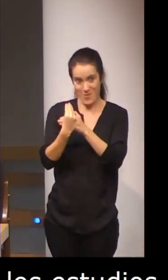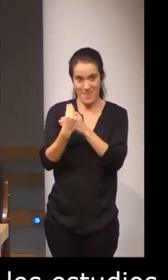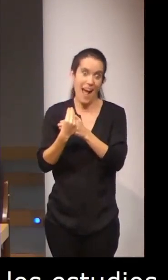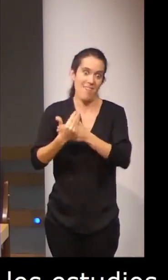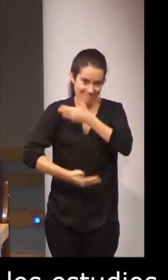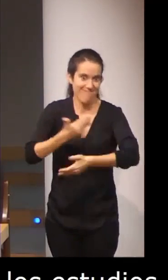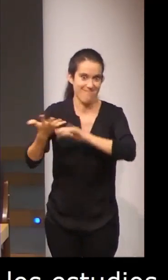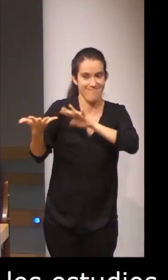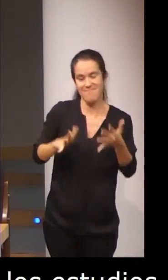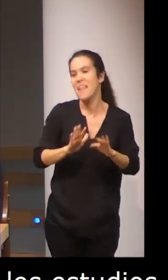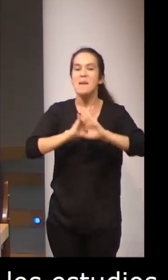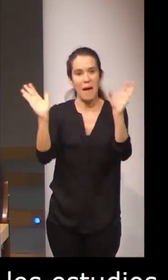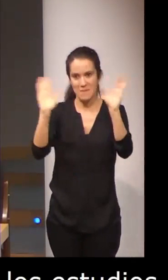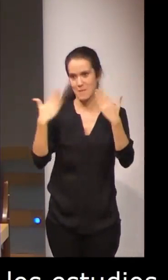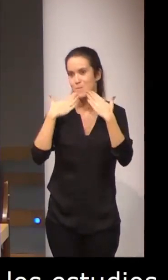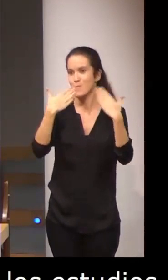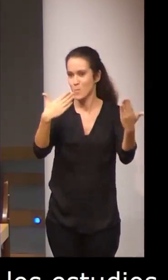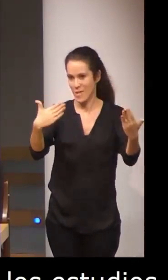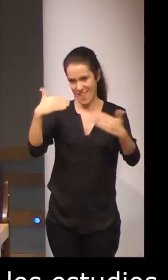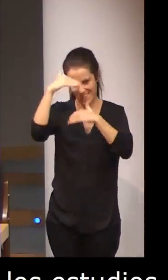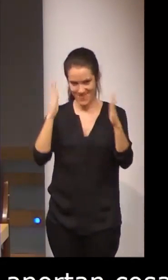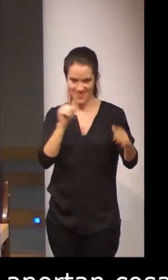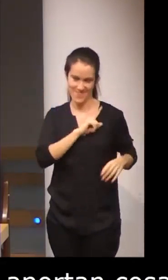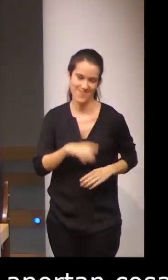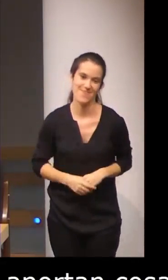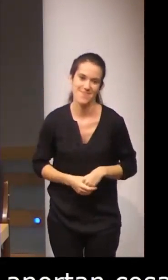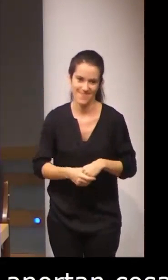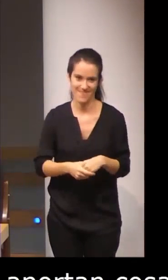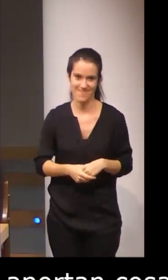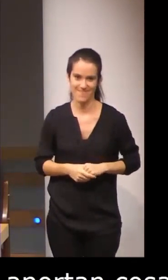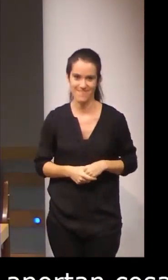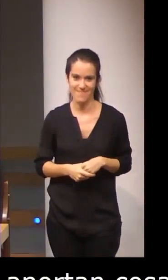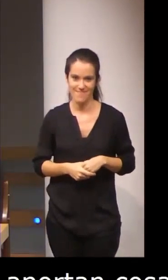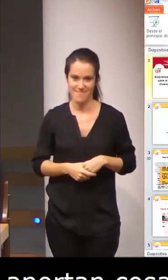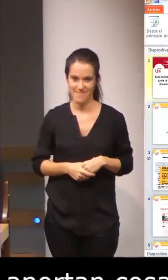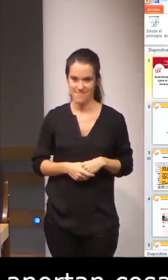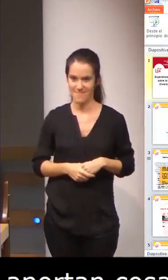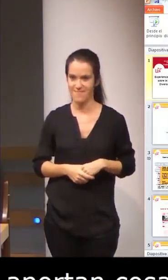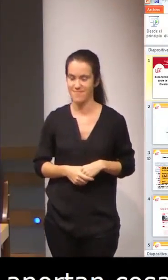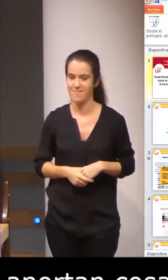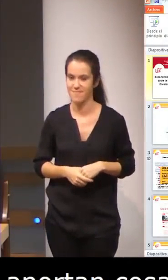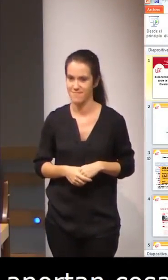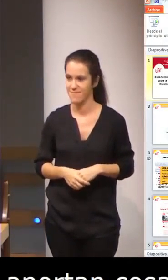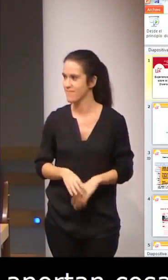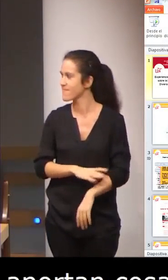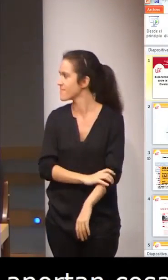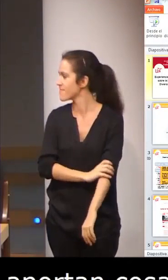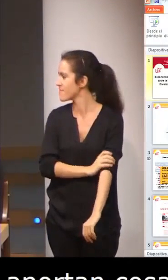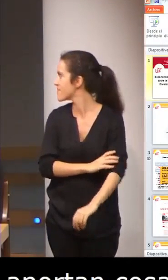cabo. Nada más. Muchísimas gracias por vuestra atención. Gracias. Aplausos. Aplausos.